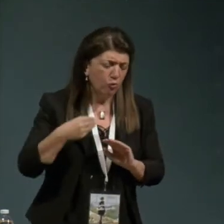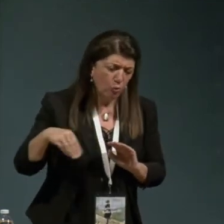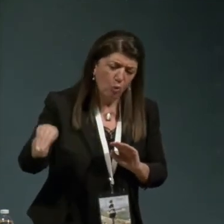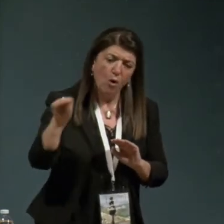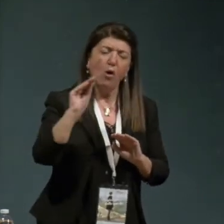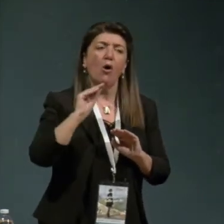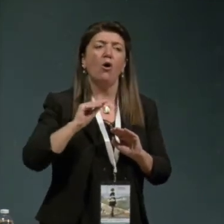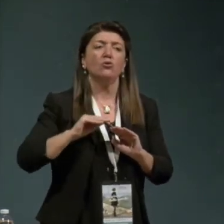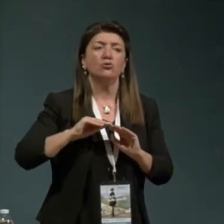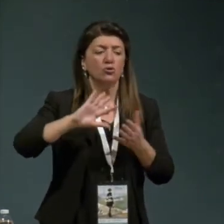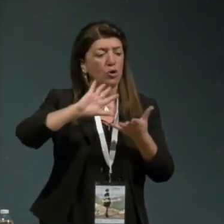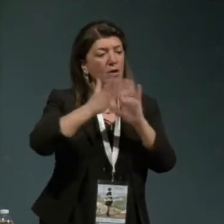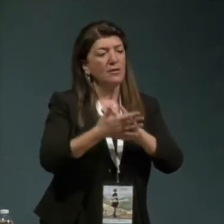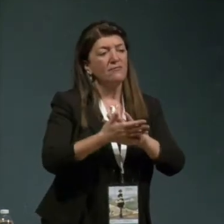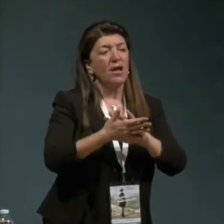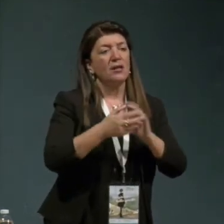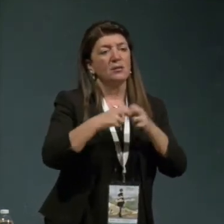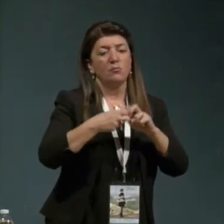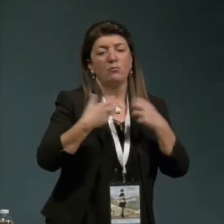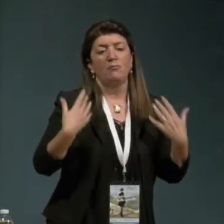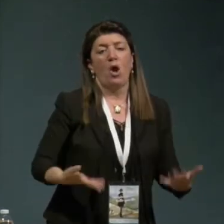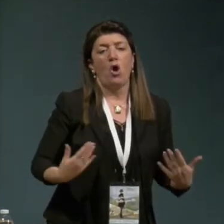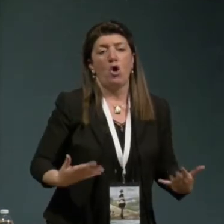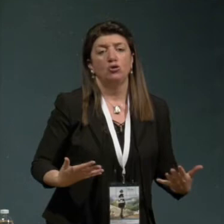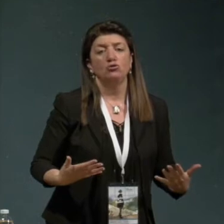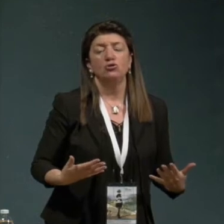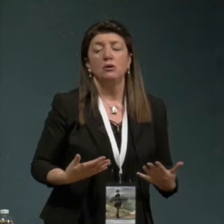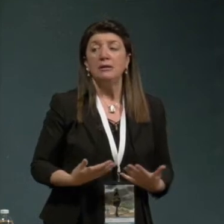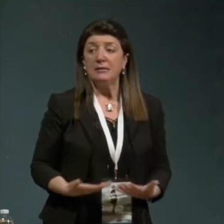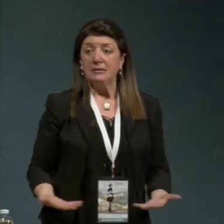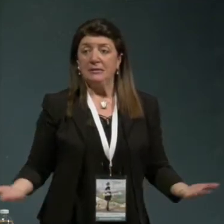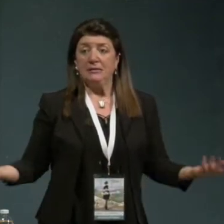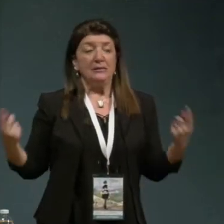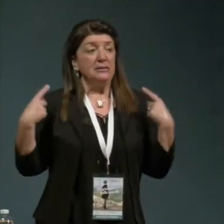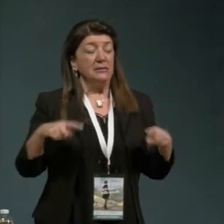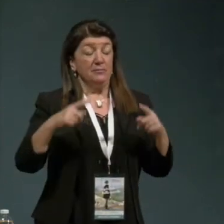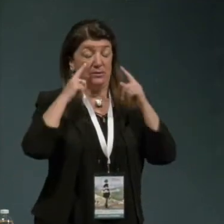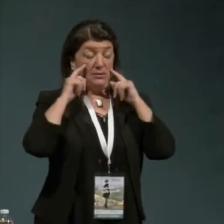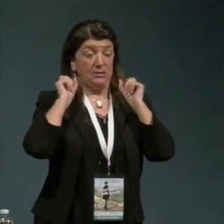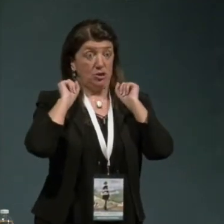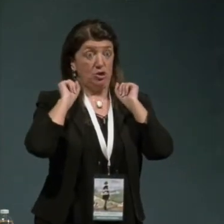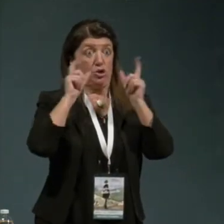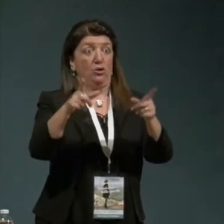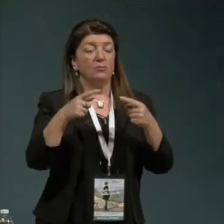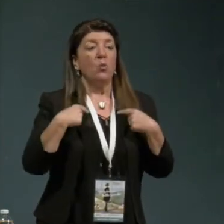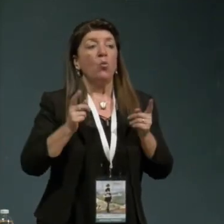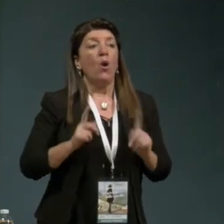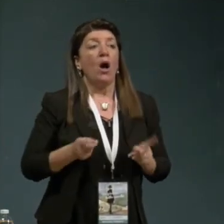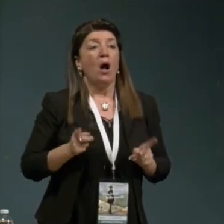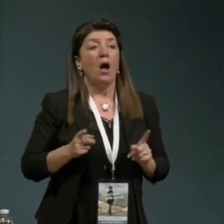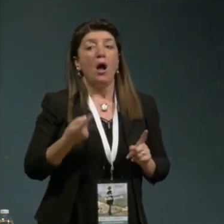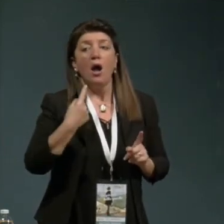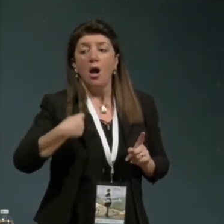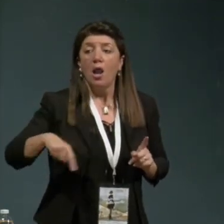oggi e allora la cosa sorprendente è che la